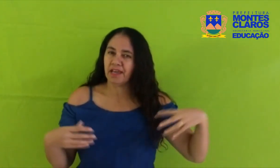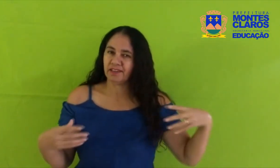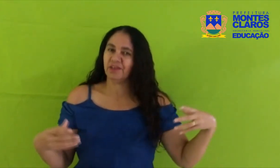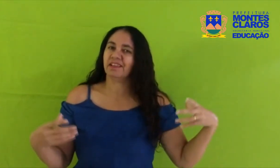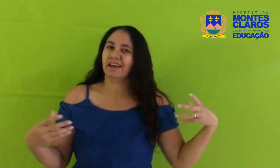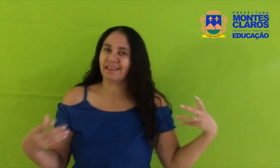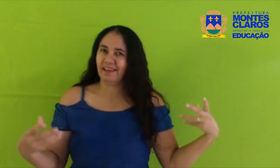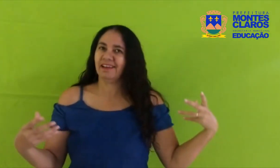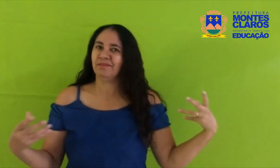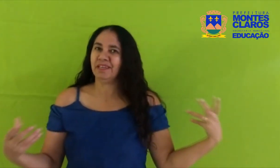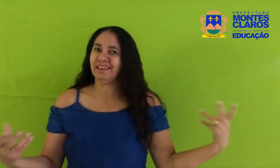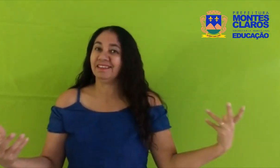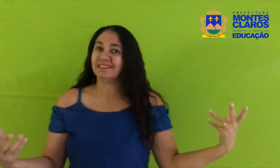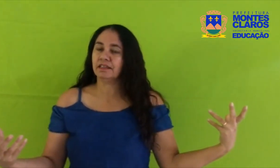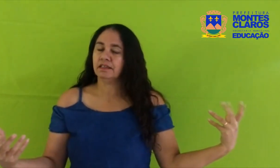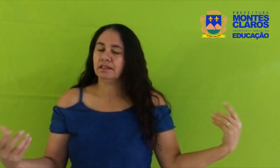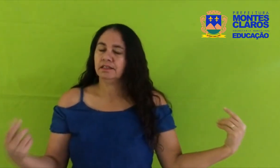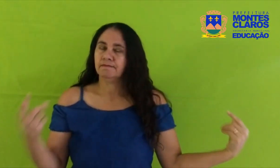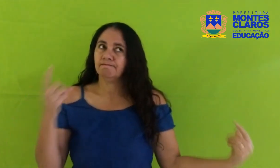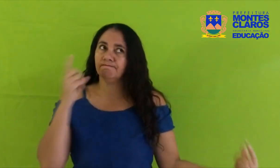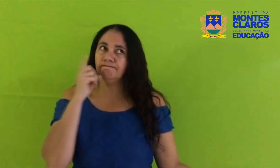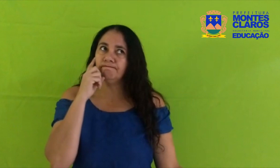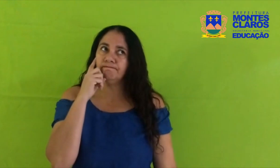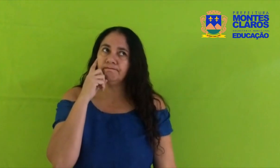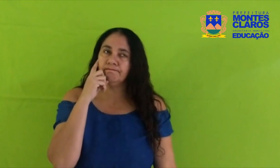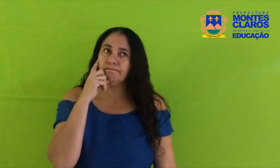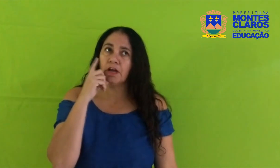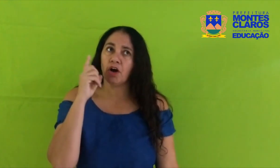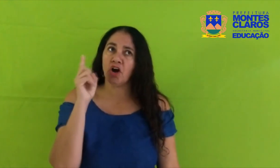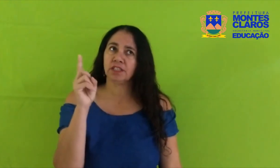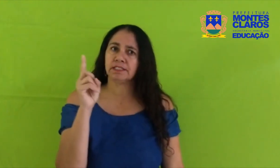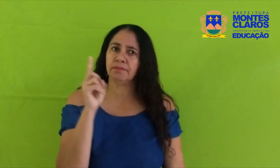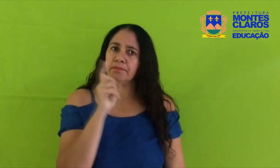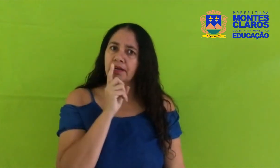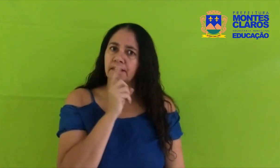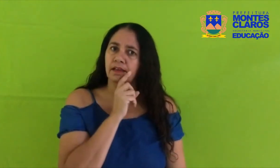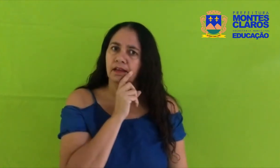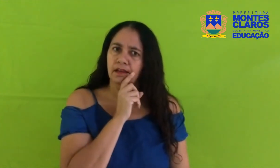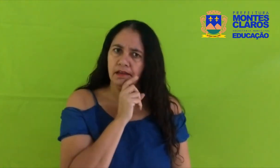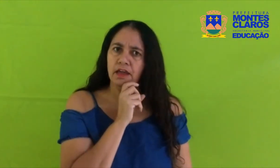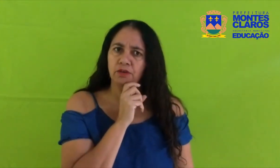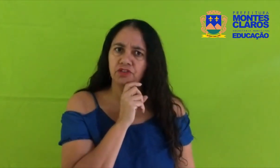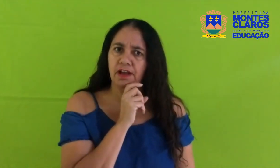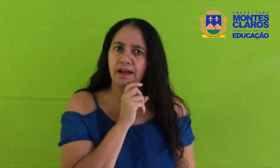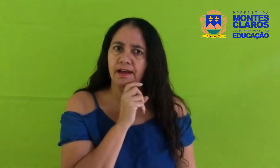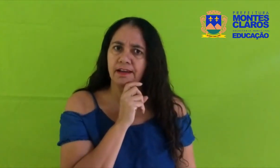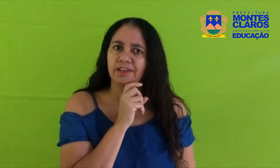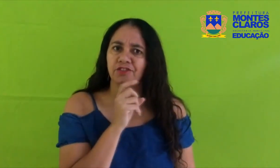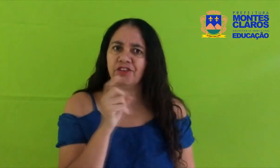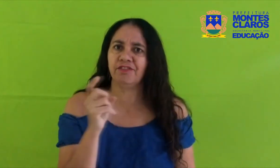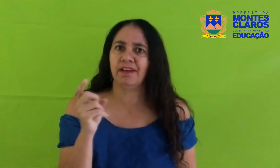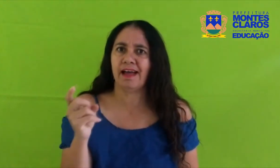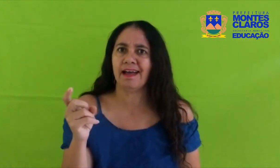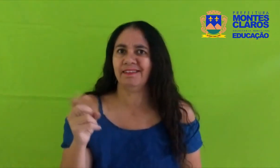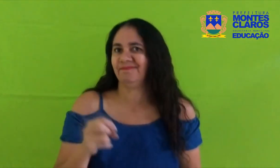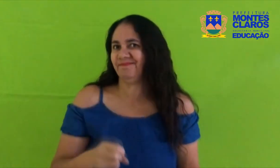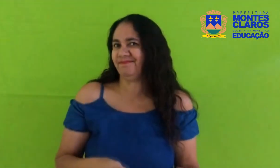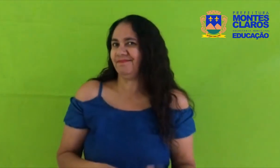redor daquela mesa Hum, roça, mamãe Eu já estive lá? Hum,